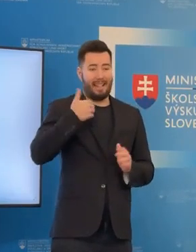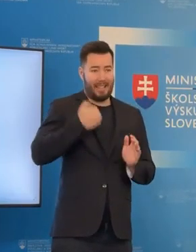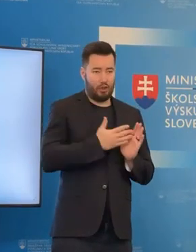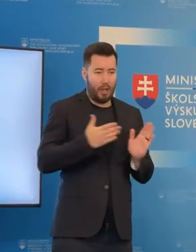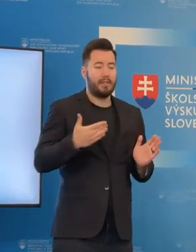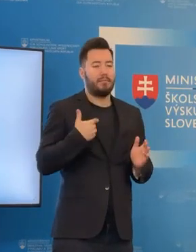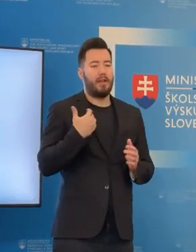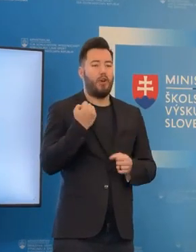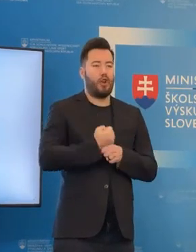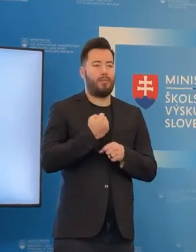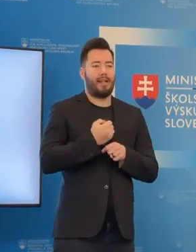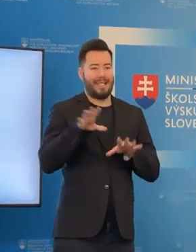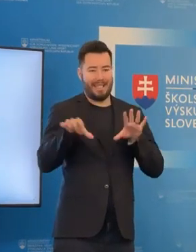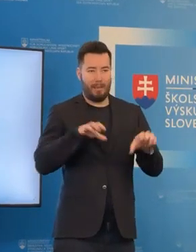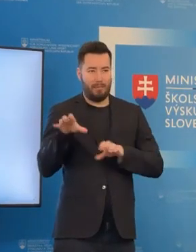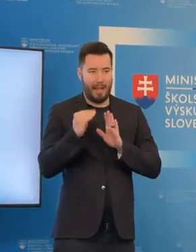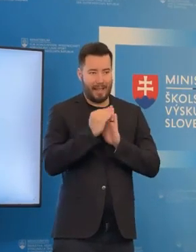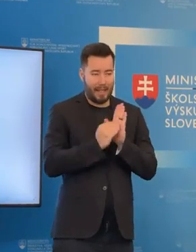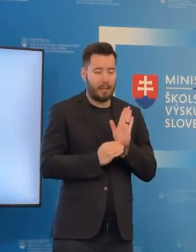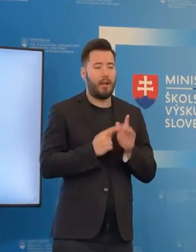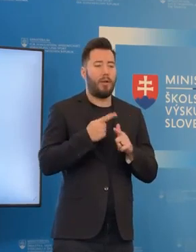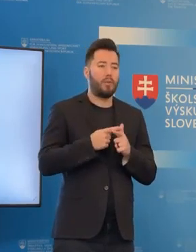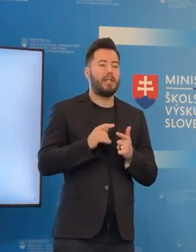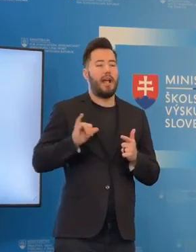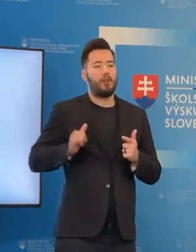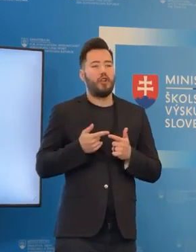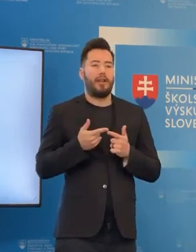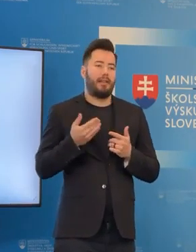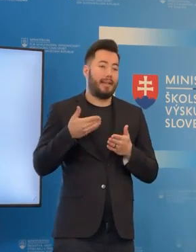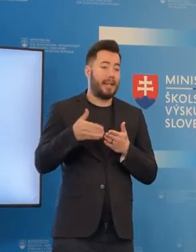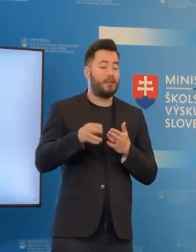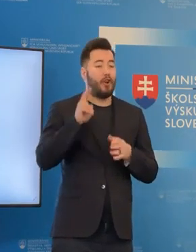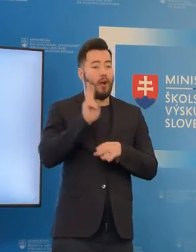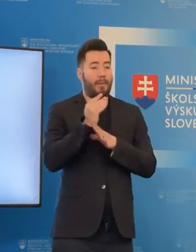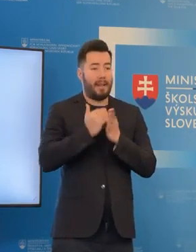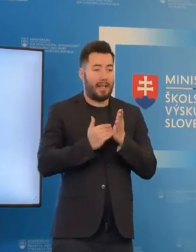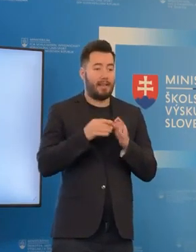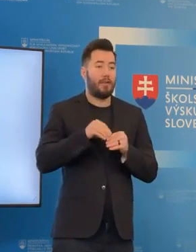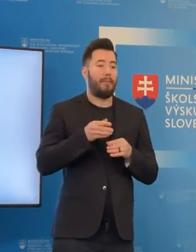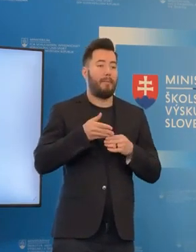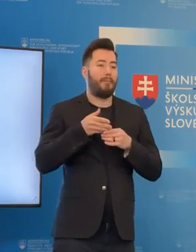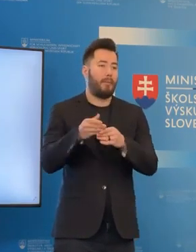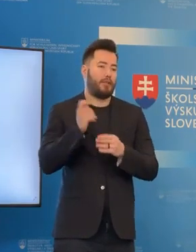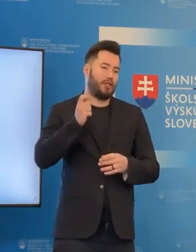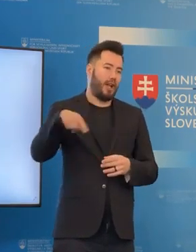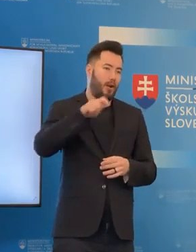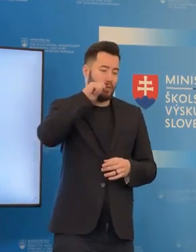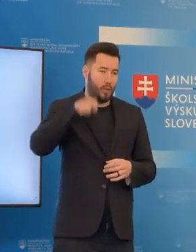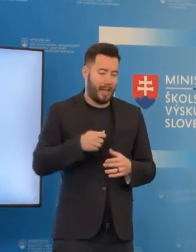týždeň, ako aj ešte dodatočné opatrenia na pomoc žiakom z Ukrajiny a aj školám, ktorých týchto žiakov